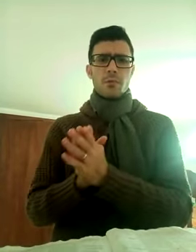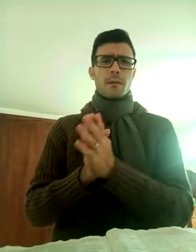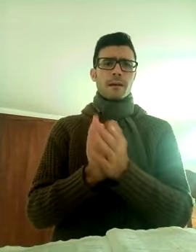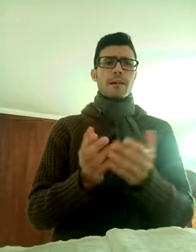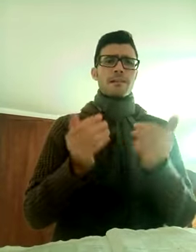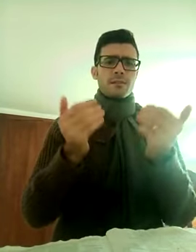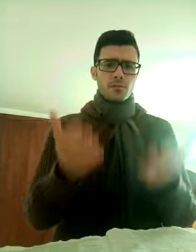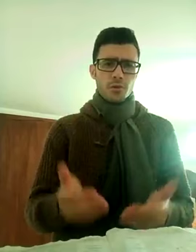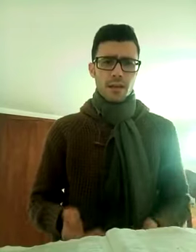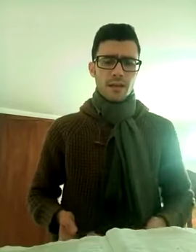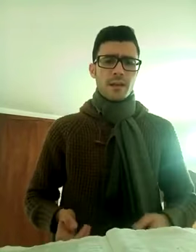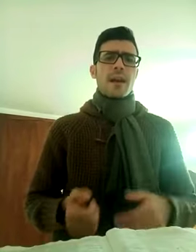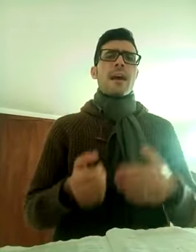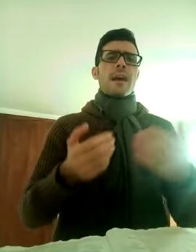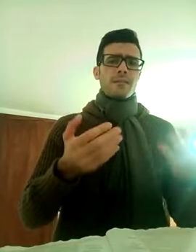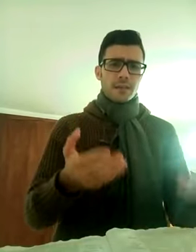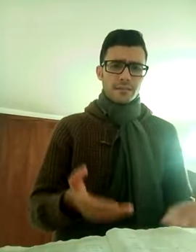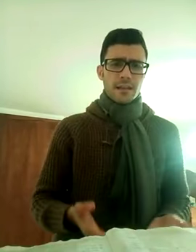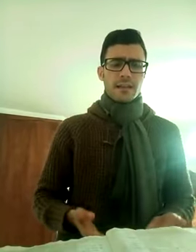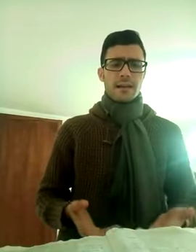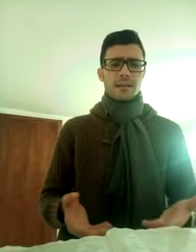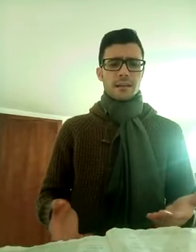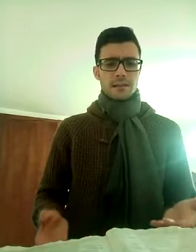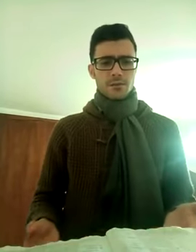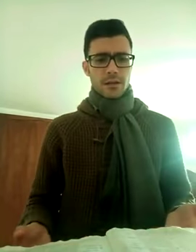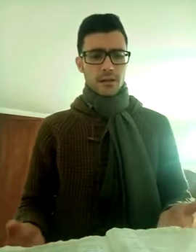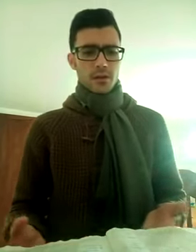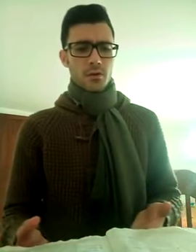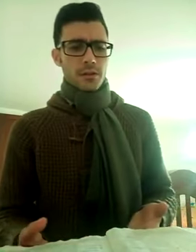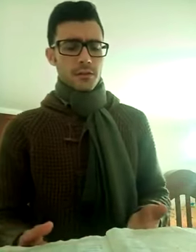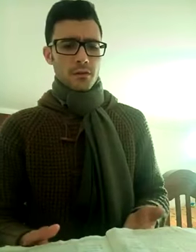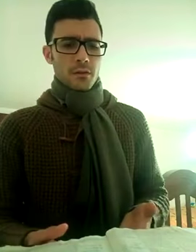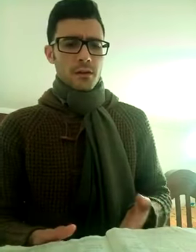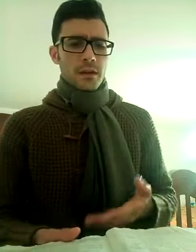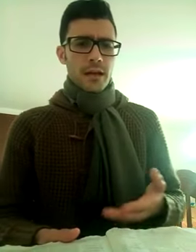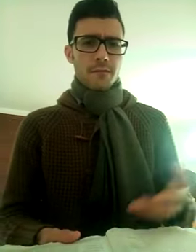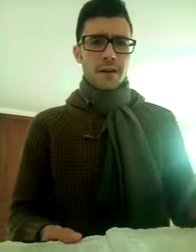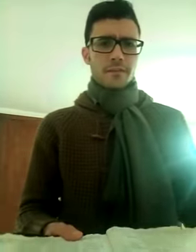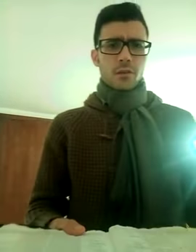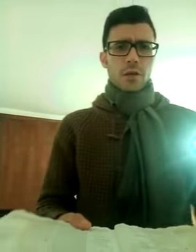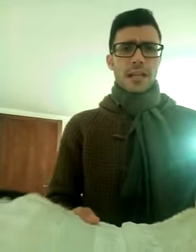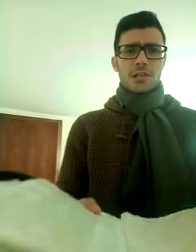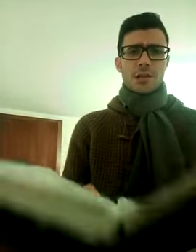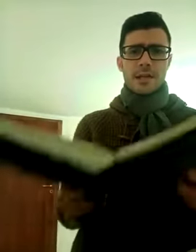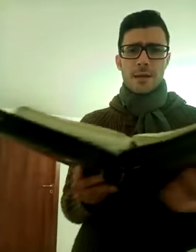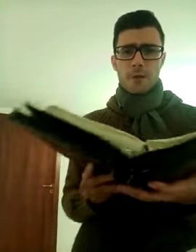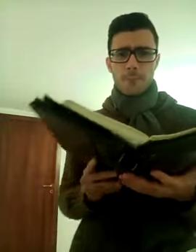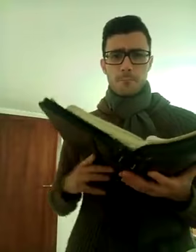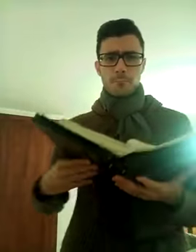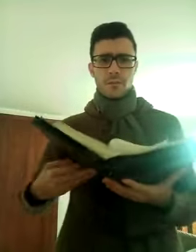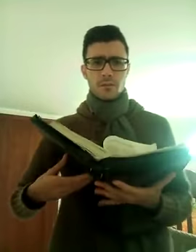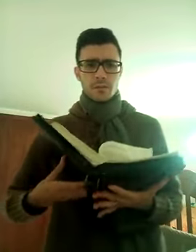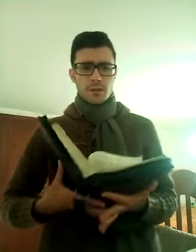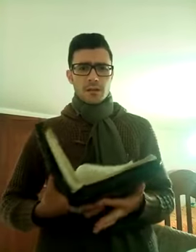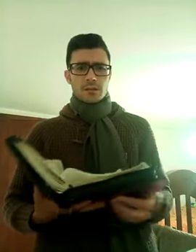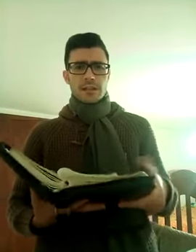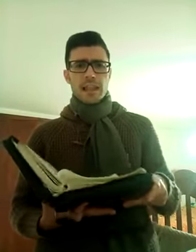dobbiamo amare il Signore e i fratelli e anche le sorelle, gloria a Dio, e infatti ora leggeremo nella